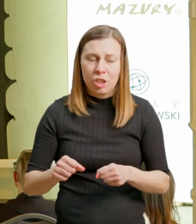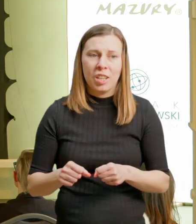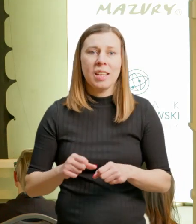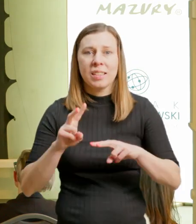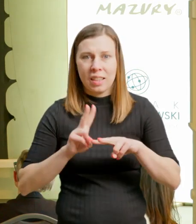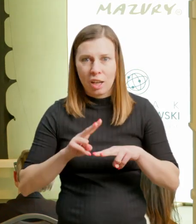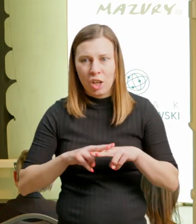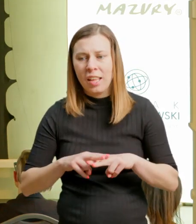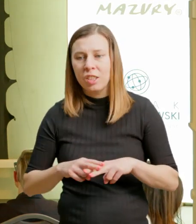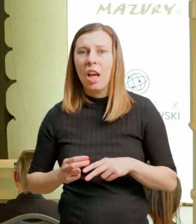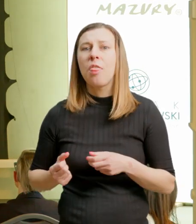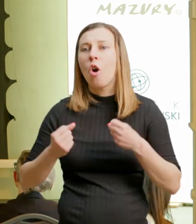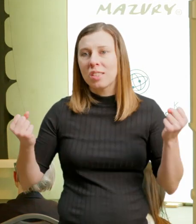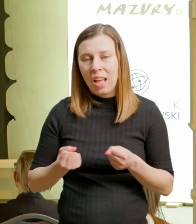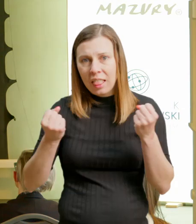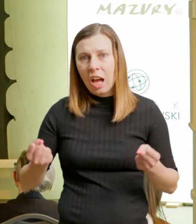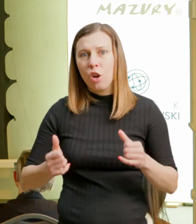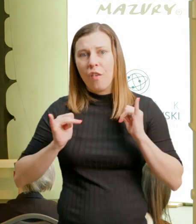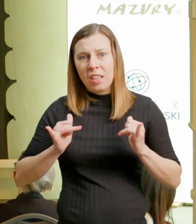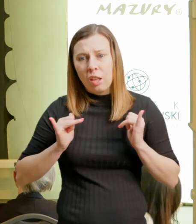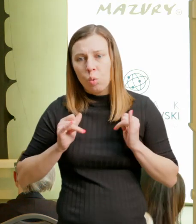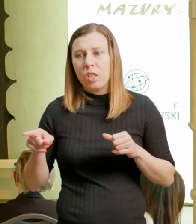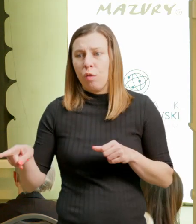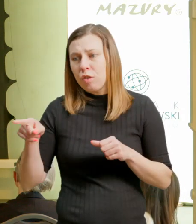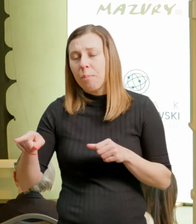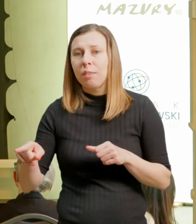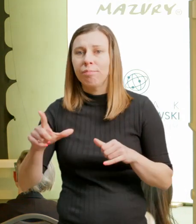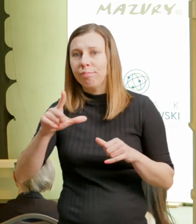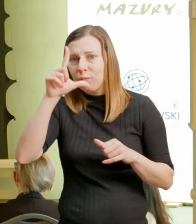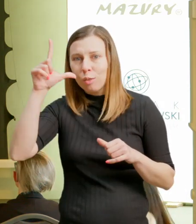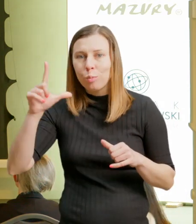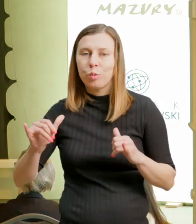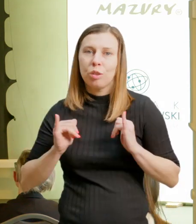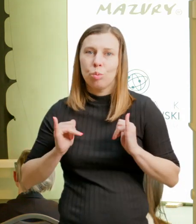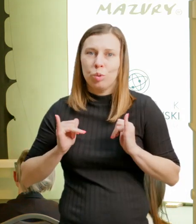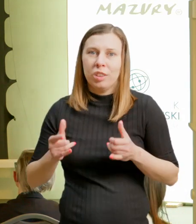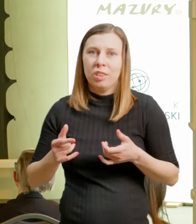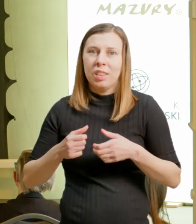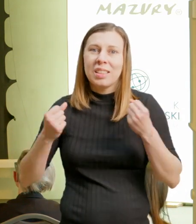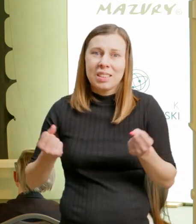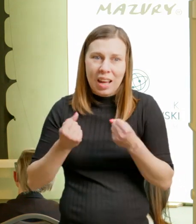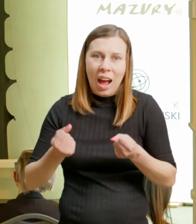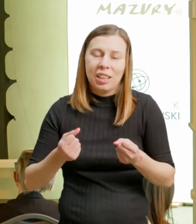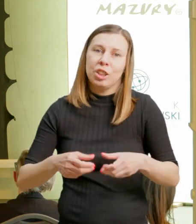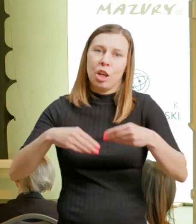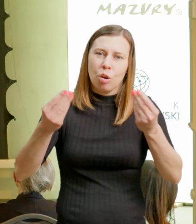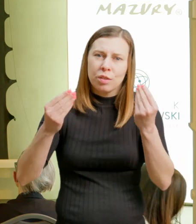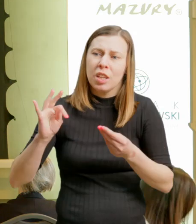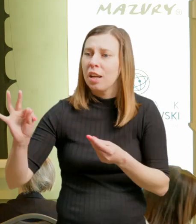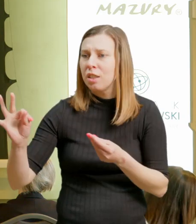nowe doświadczenia, zdobywać nowe doświadczenia, to co mówiłam wcześniej, ale jednocześnie, żeby